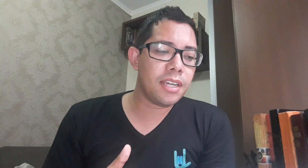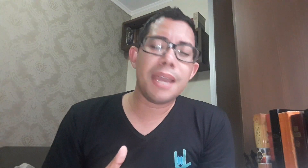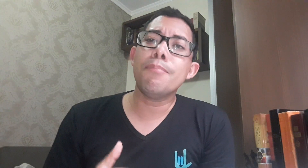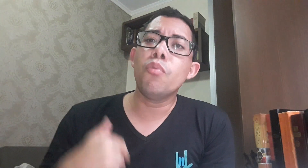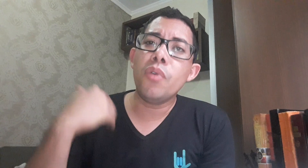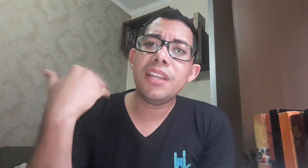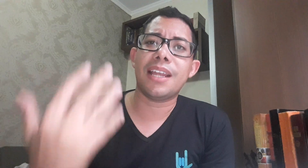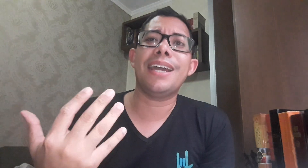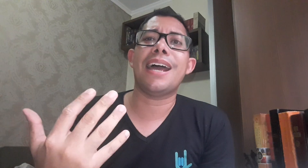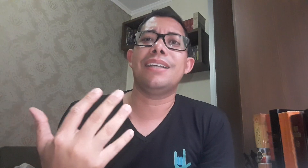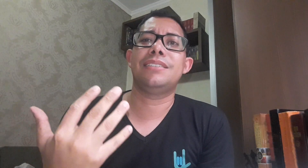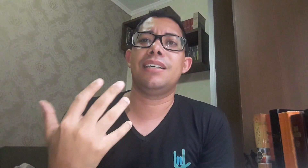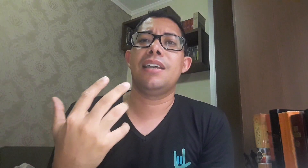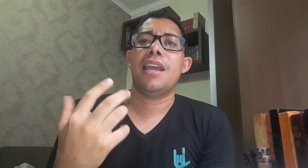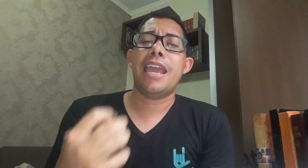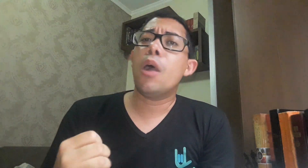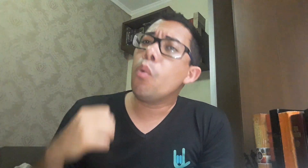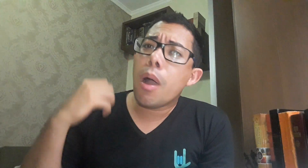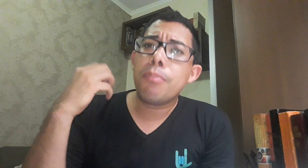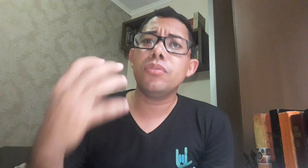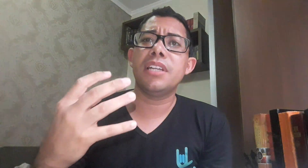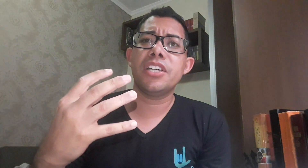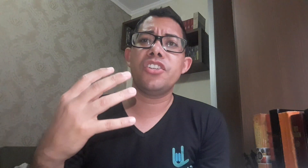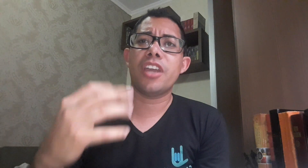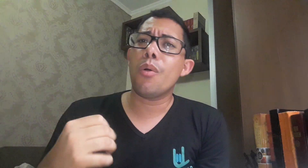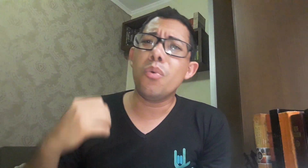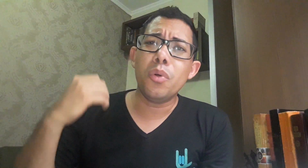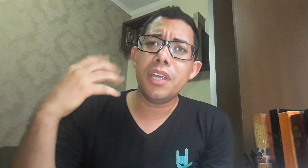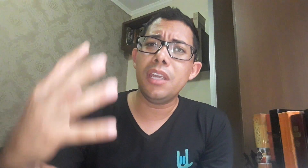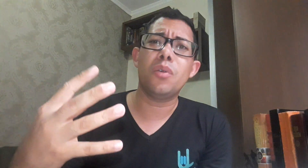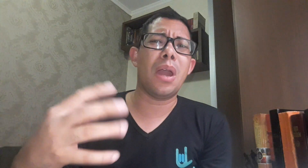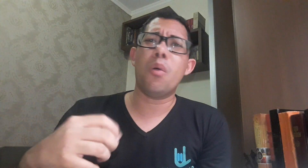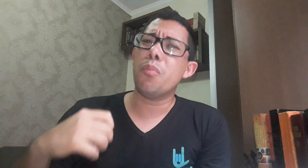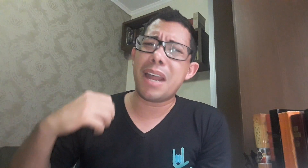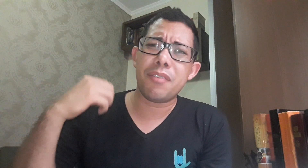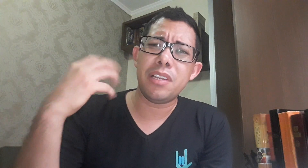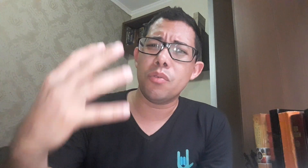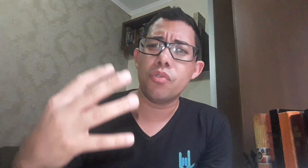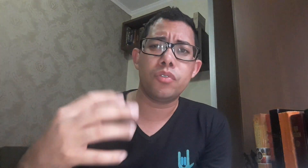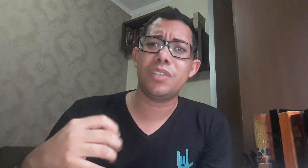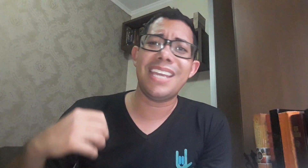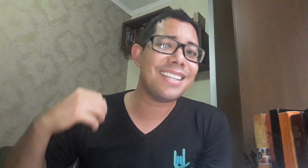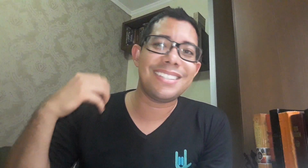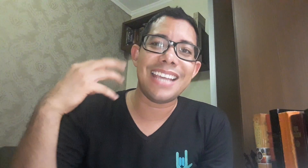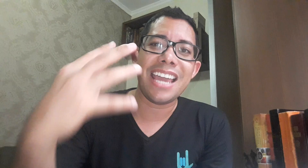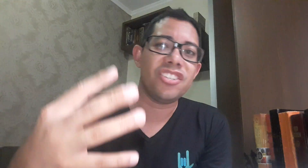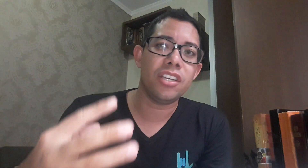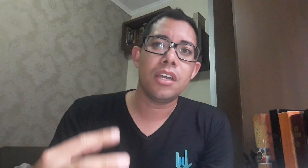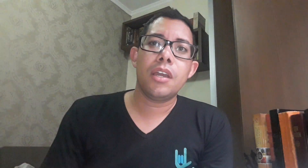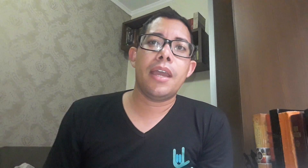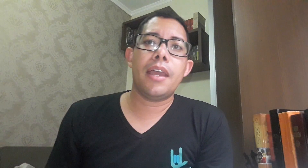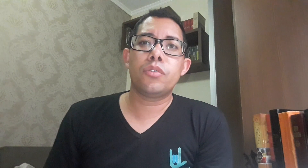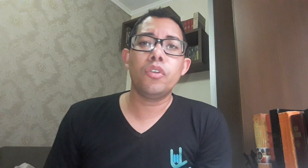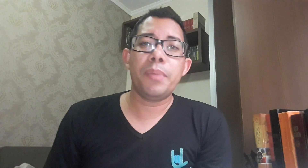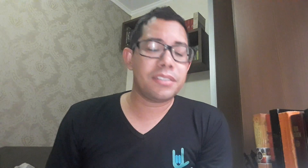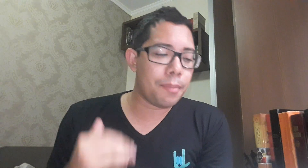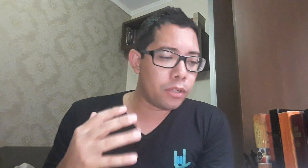é muita graça. É algo abundante. É algo rico. É algo maravilhoso. Que excede todo o pensamento